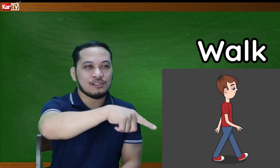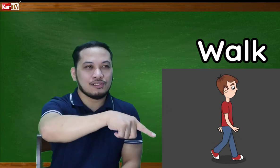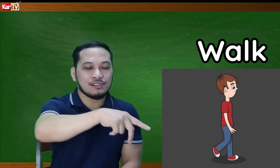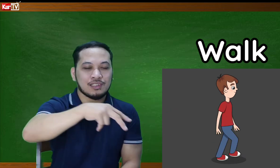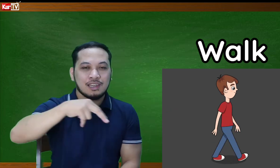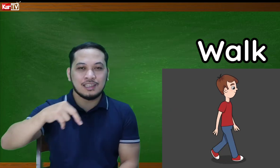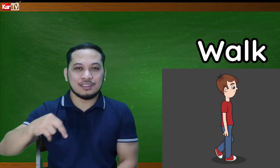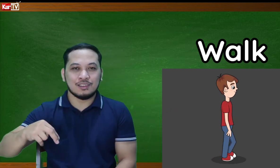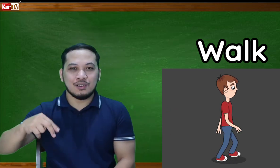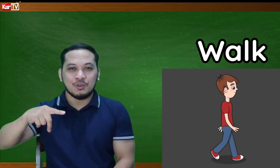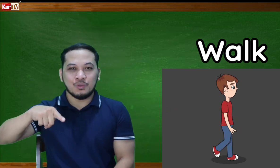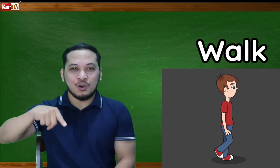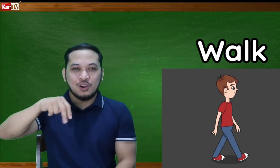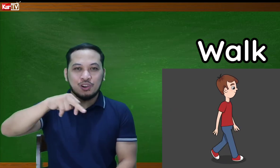Ayan, walk.